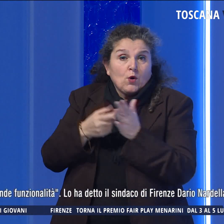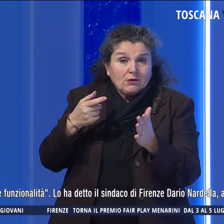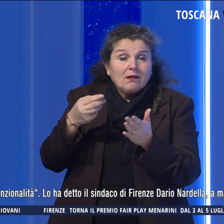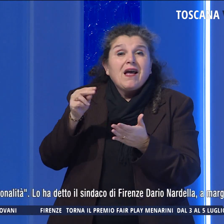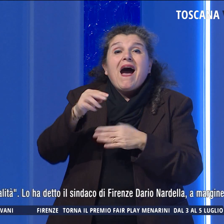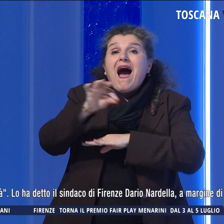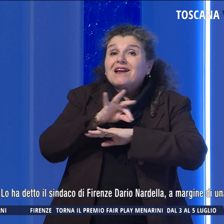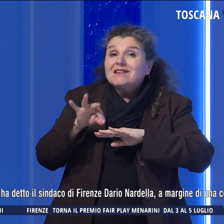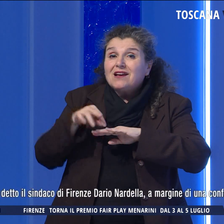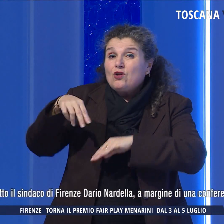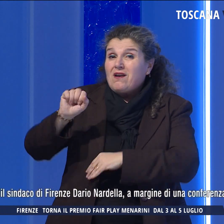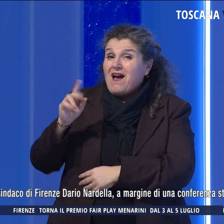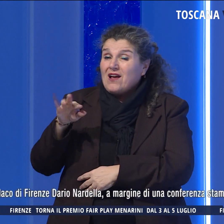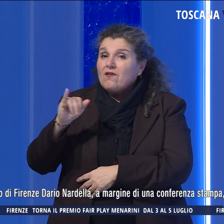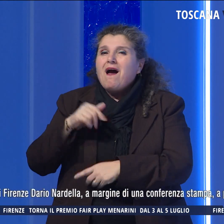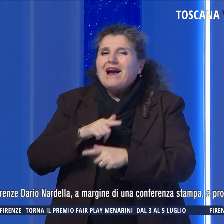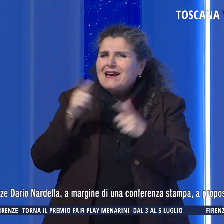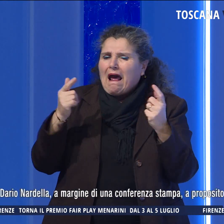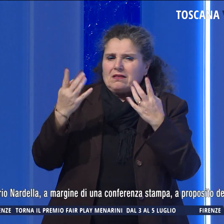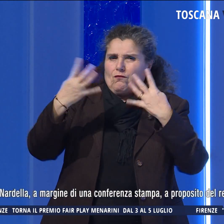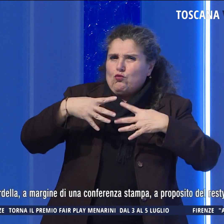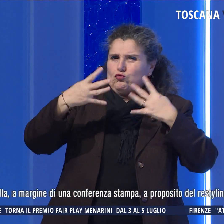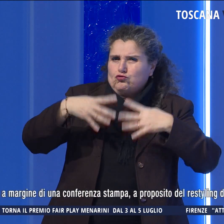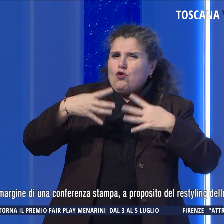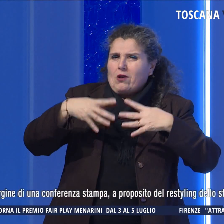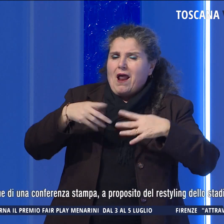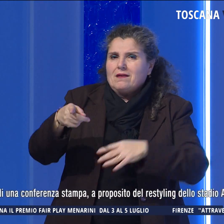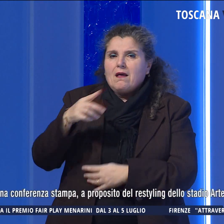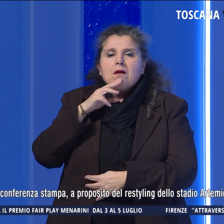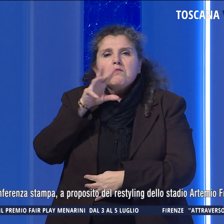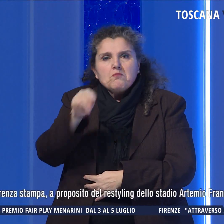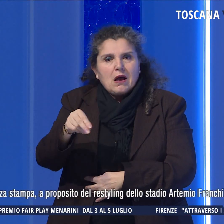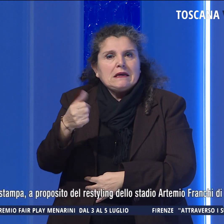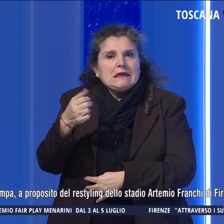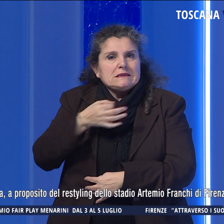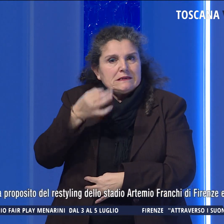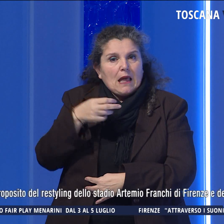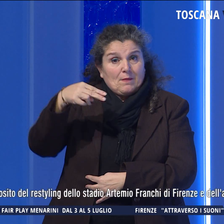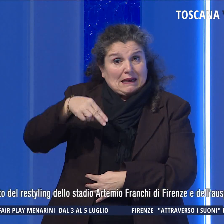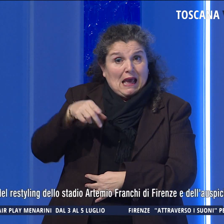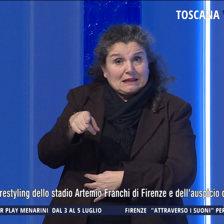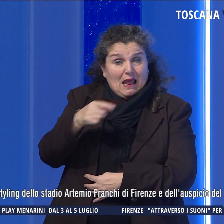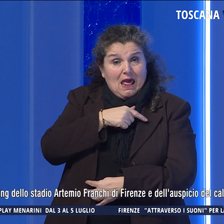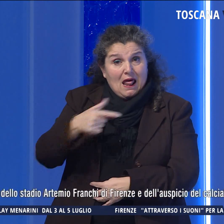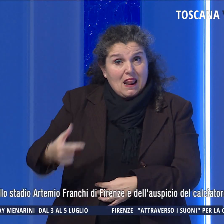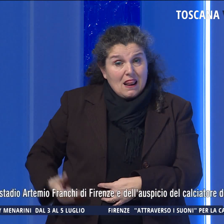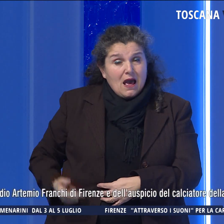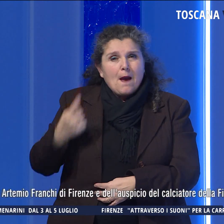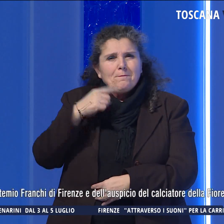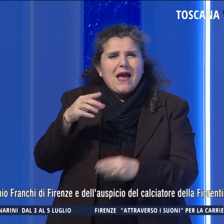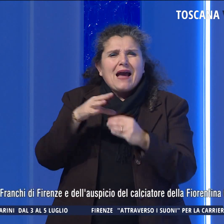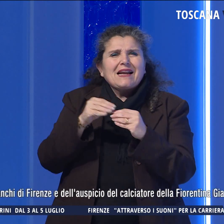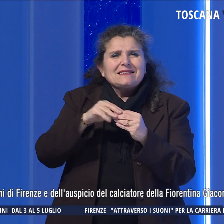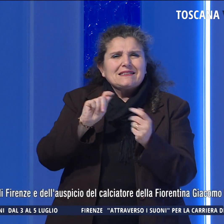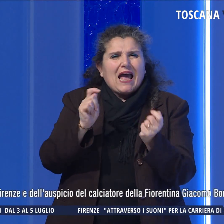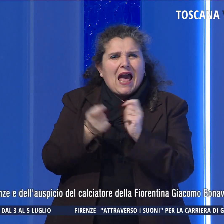Nervi e avrà una grande funzionalità. Lo ha detto sempre il sindaco Nardella, a proposito del restyling